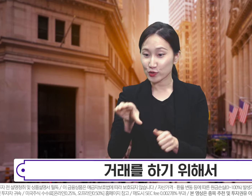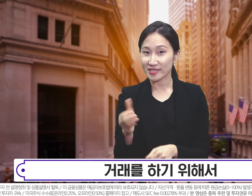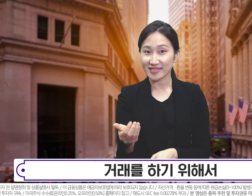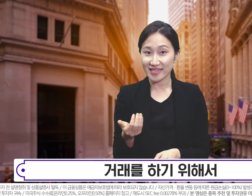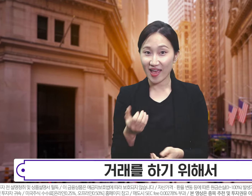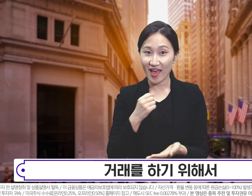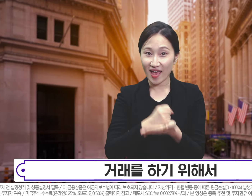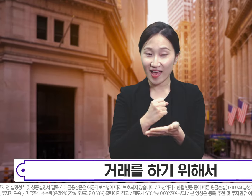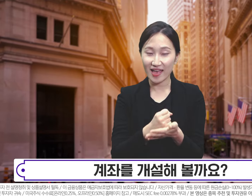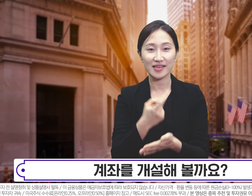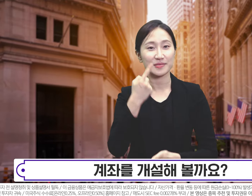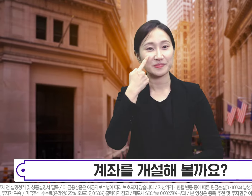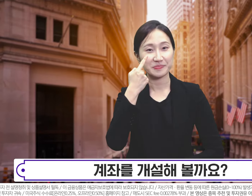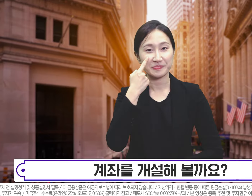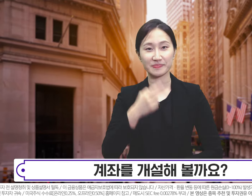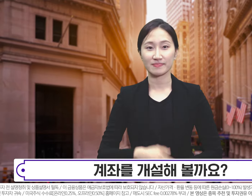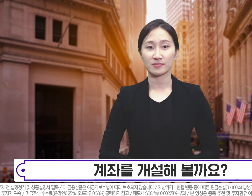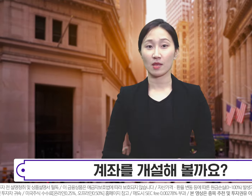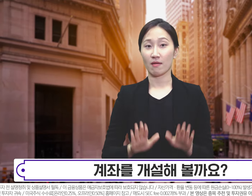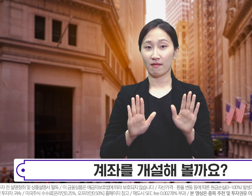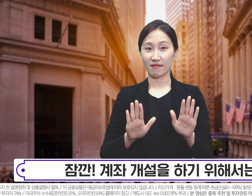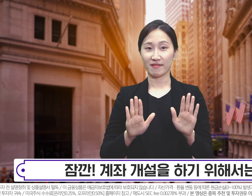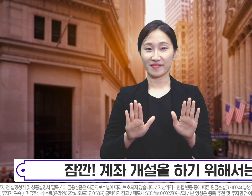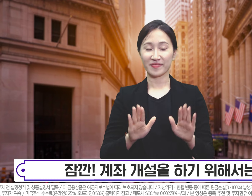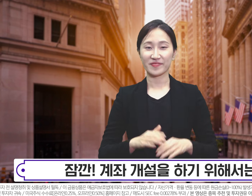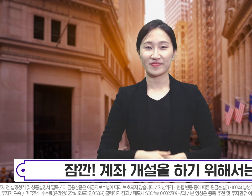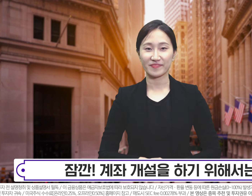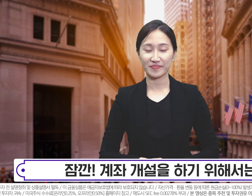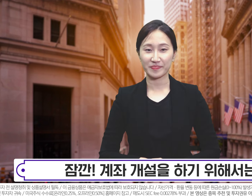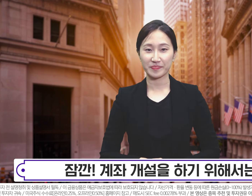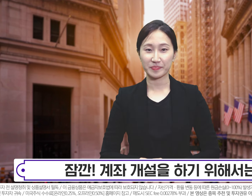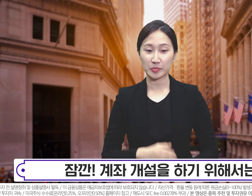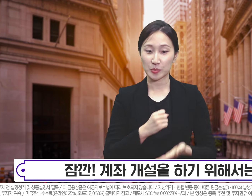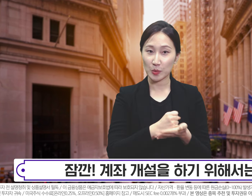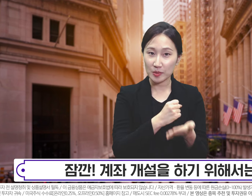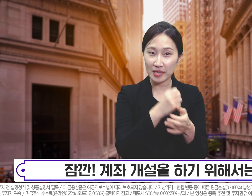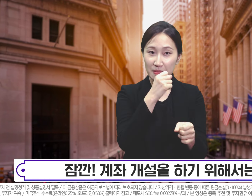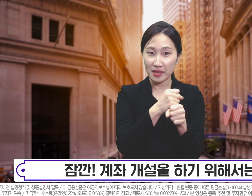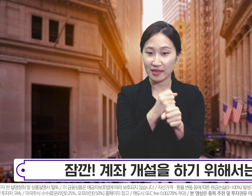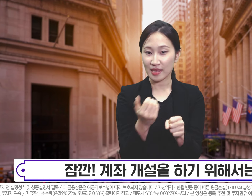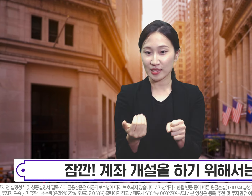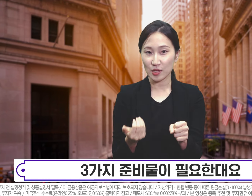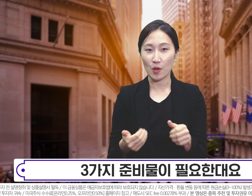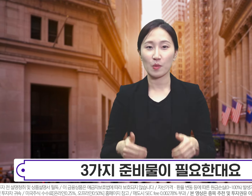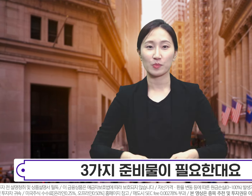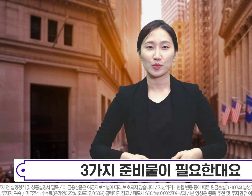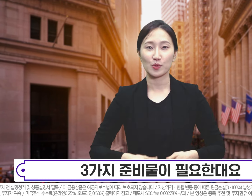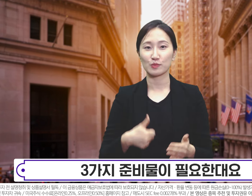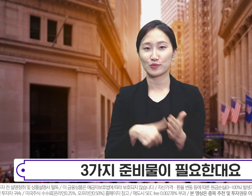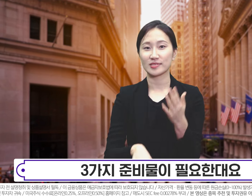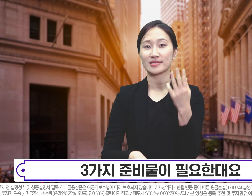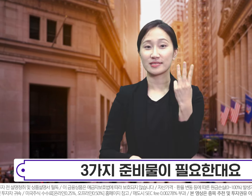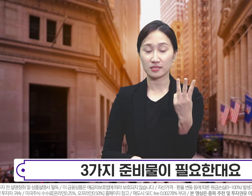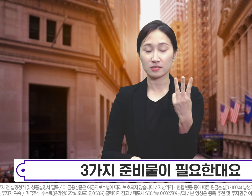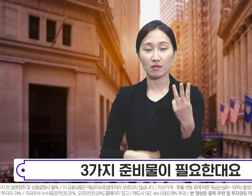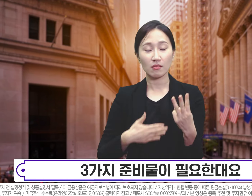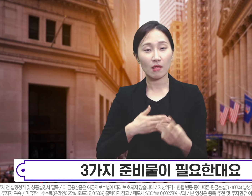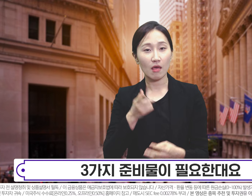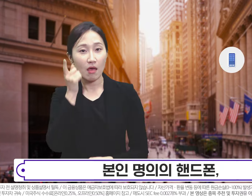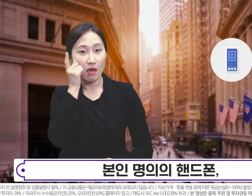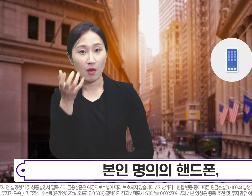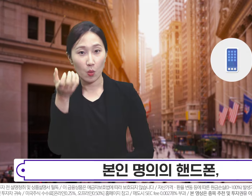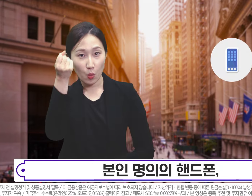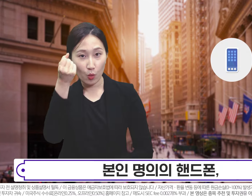그럼 거래를 하기 위해서 계좌를 개설해 볼까요? 잠깐! 계좌 개설을 하기 위해서는 3가지 준비물이 필요한데요.